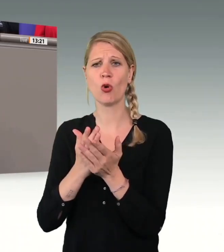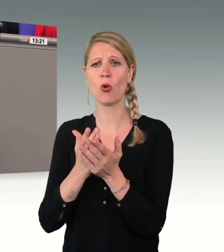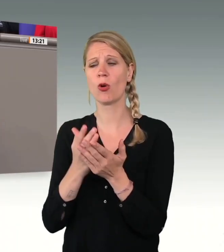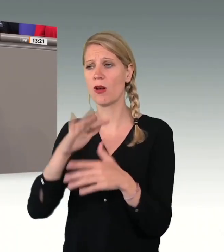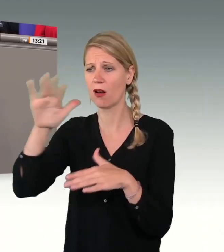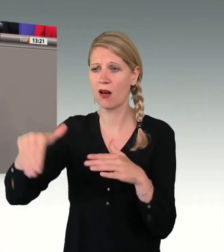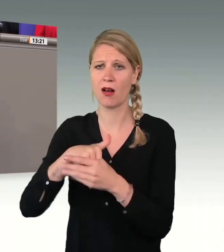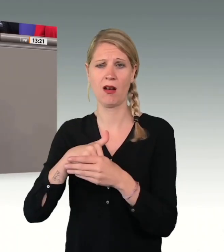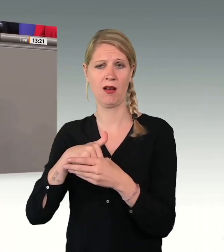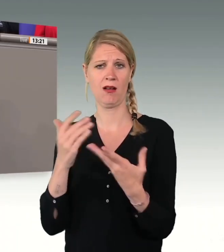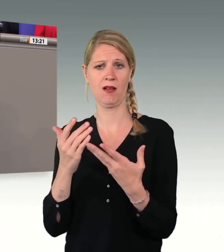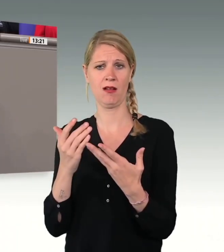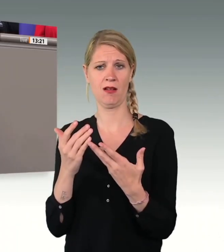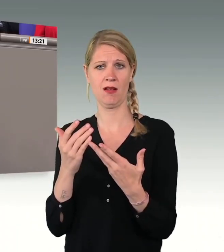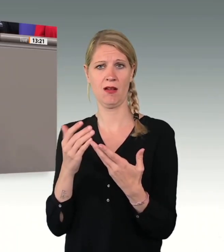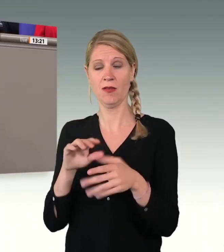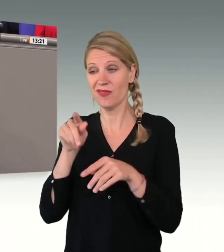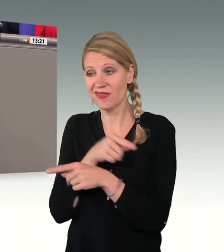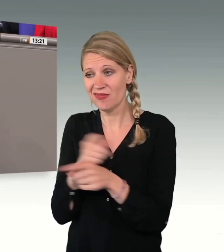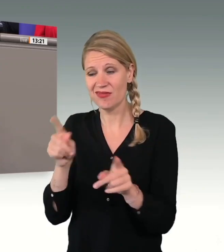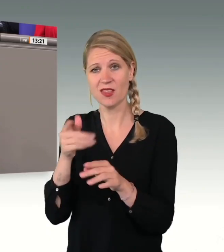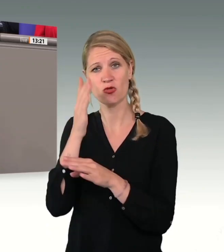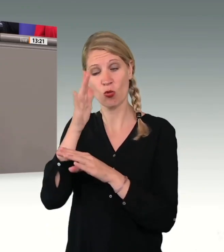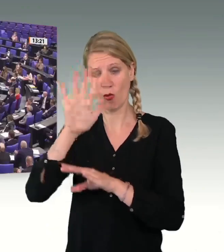Zukunft dieses Landes, anders als Sie.